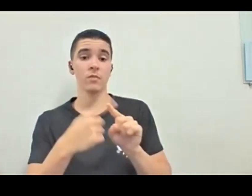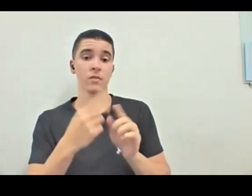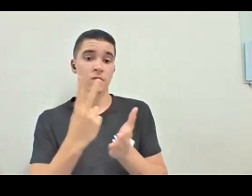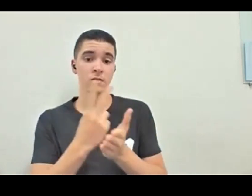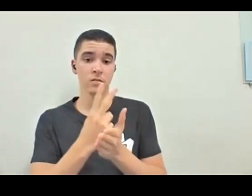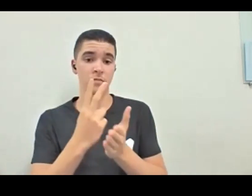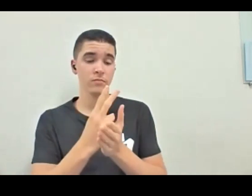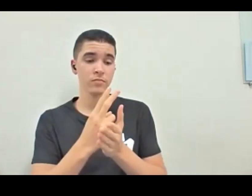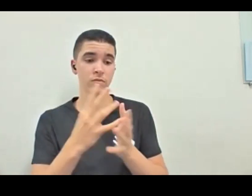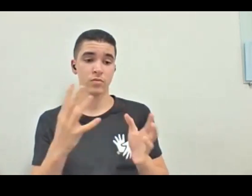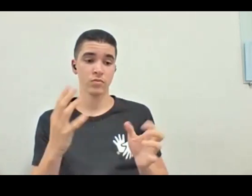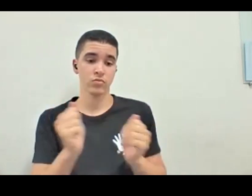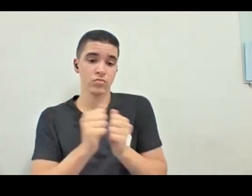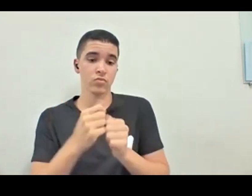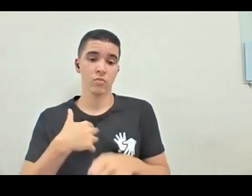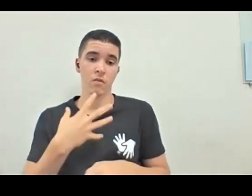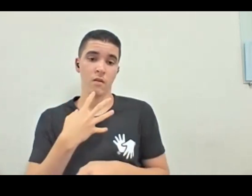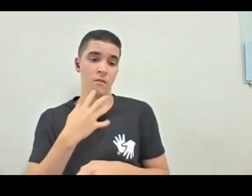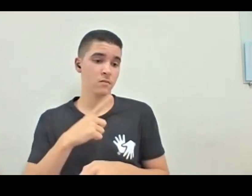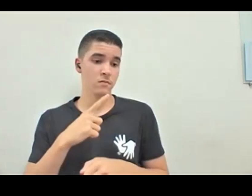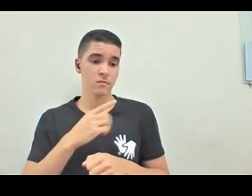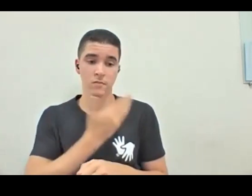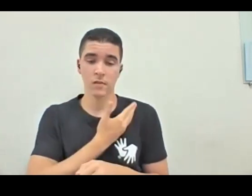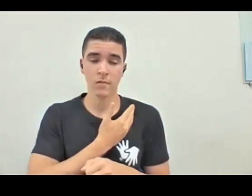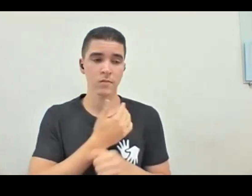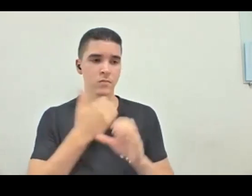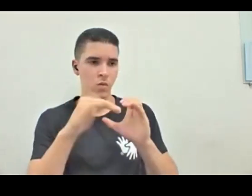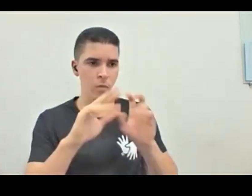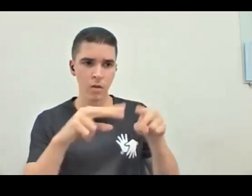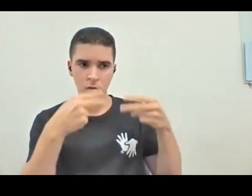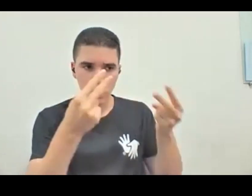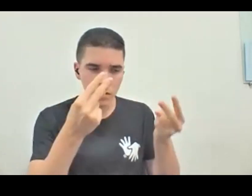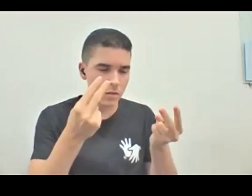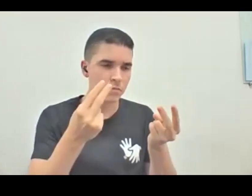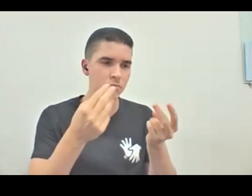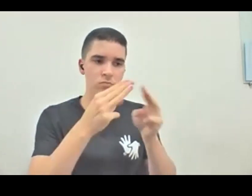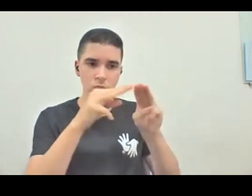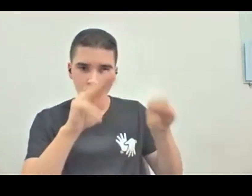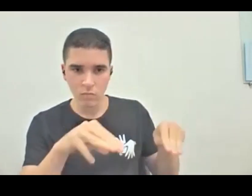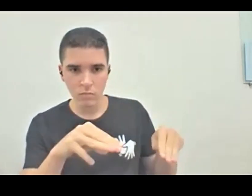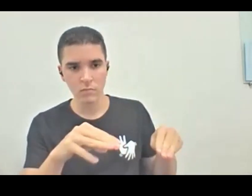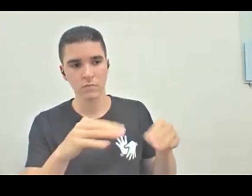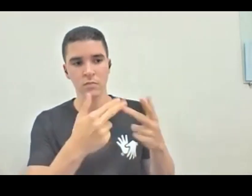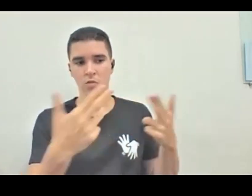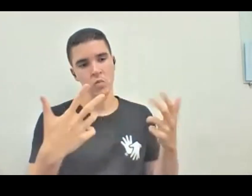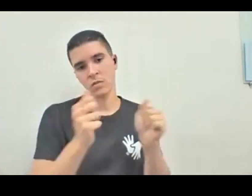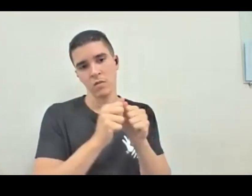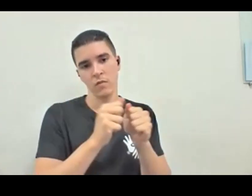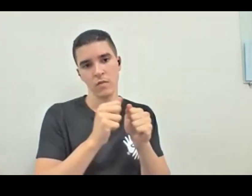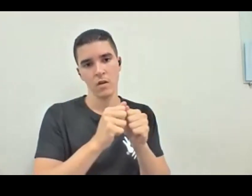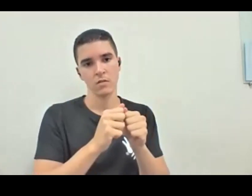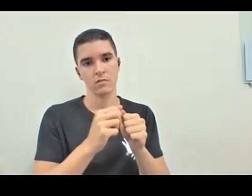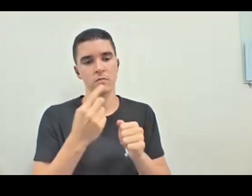dos amigos que eu também passo, passo os links dos museus, né, do MAM e tudo mais, que é onde eu conheço um bom